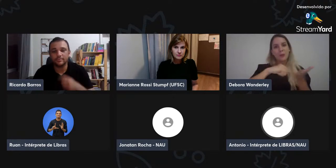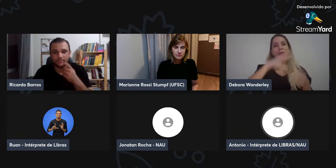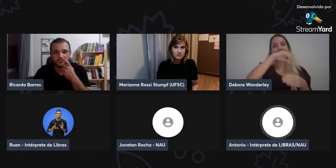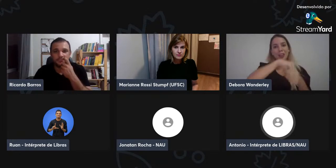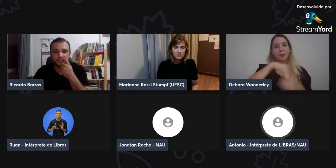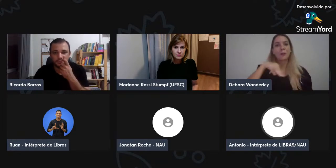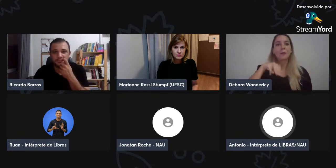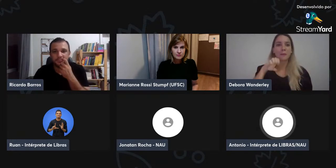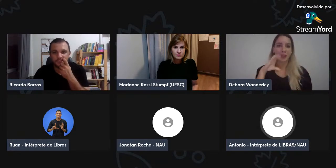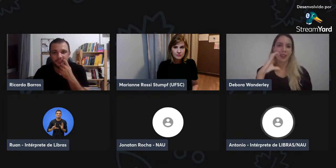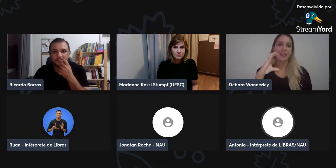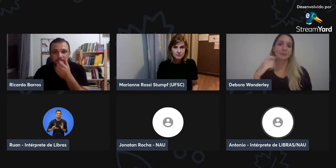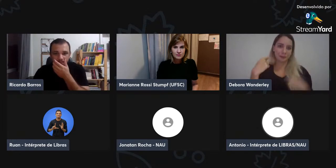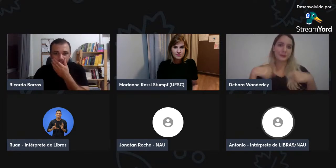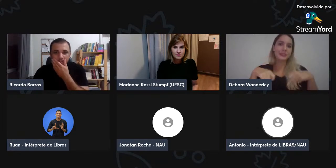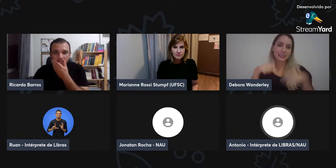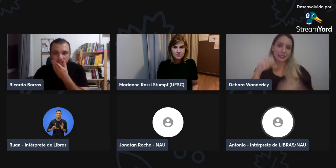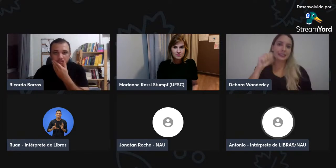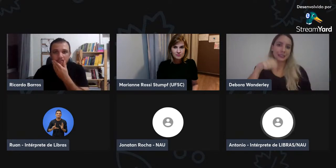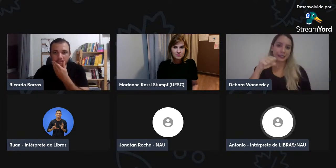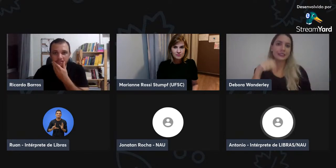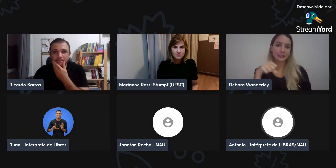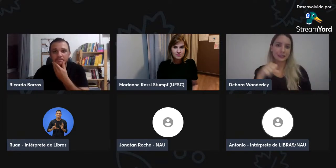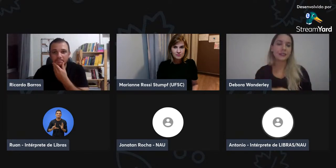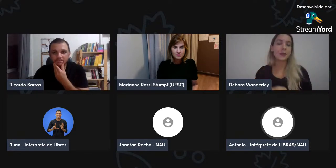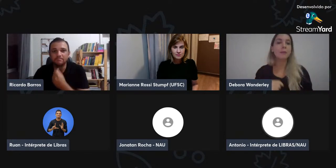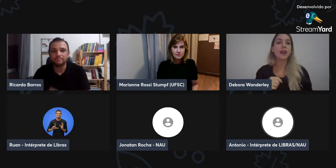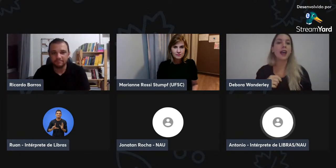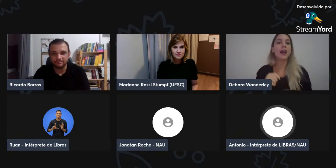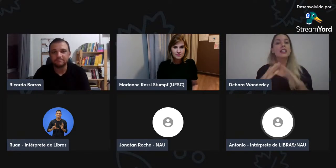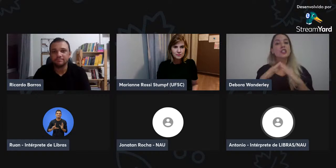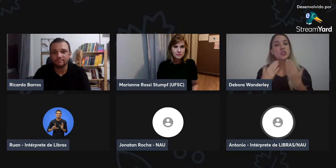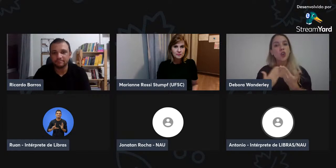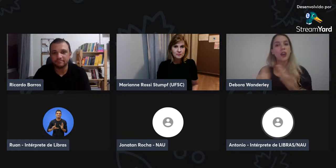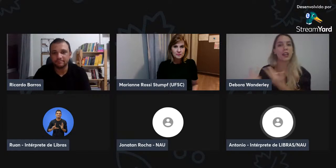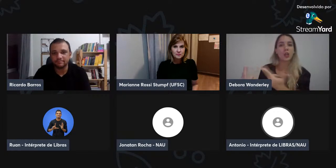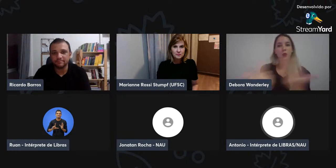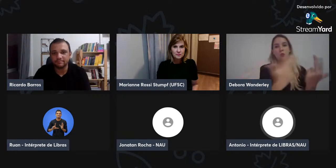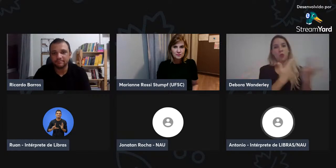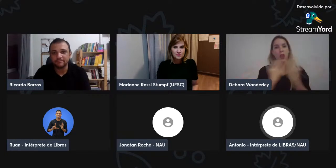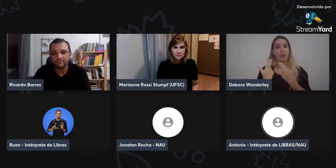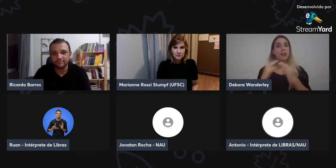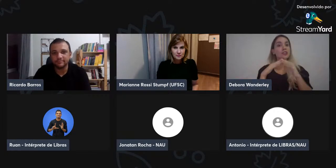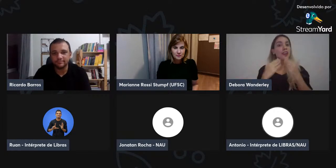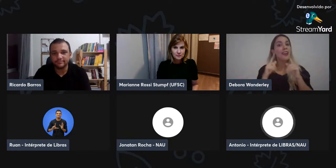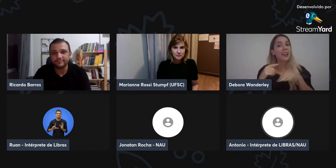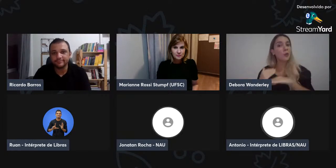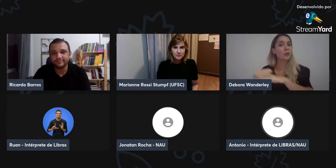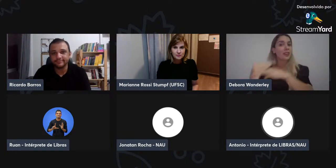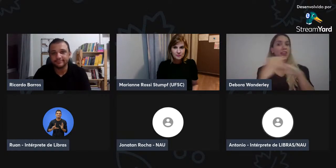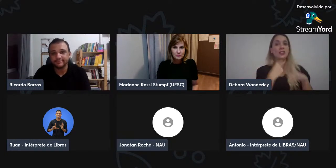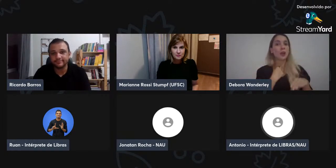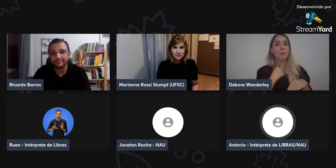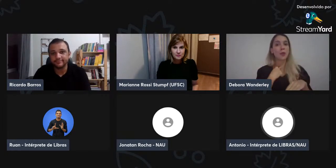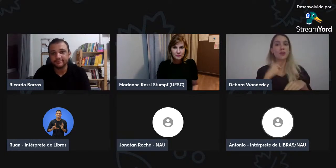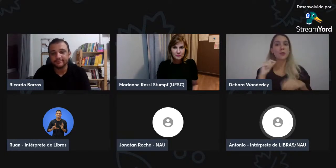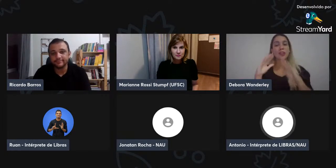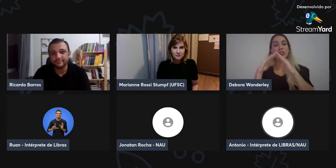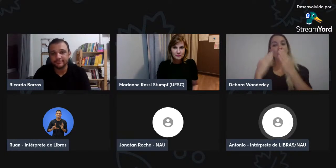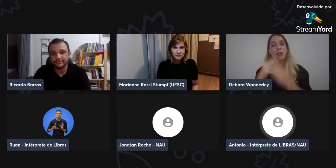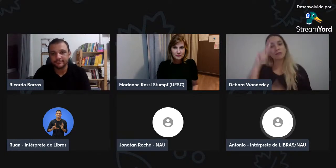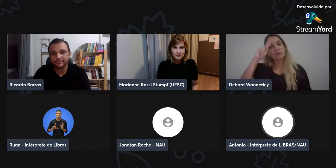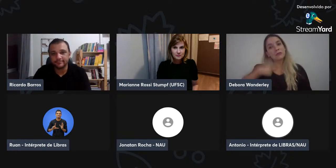palavra com a escrita de sinais, porque é o que mais utilizamos, porque assim, vamos ter ciência e certeza de que é isso o sistema que devemos trabalhar com